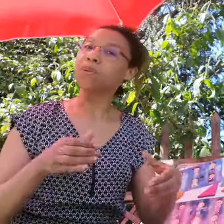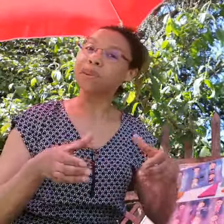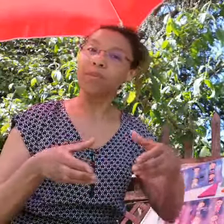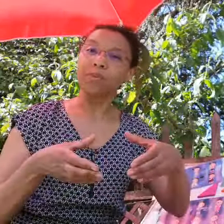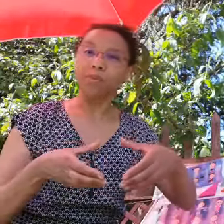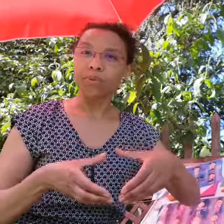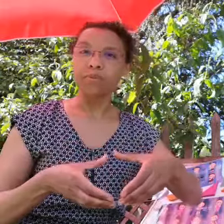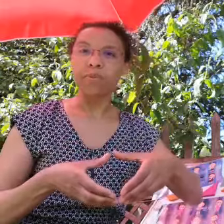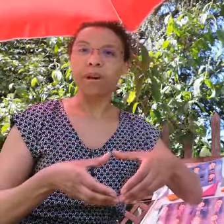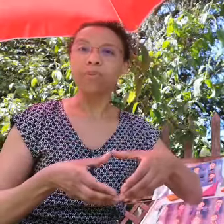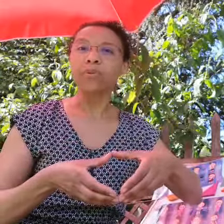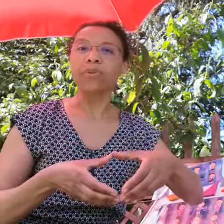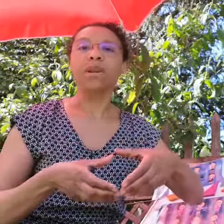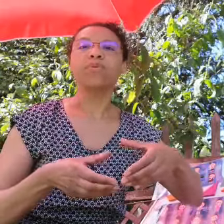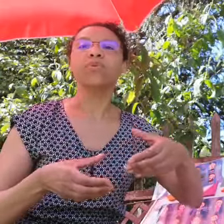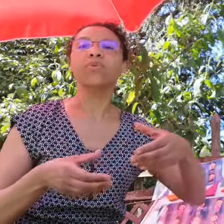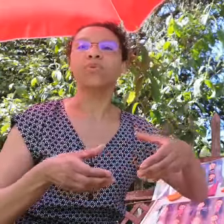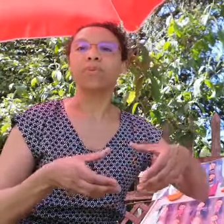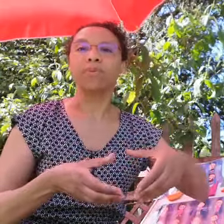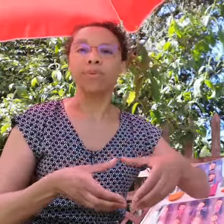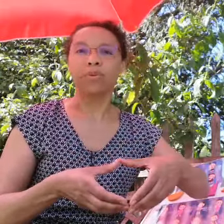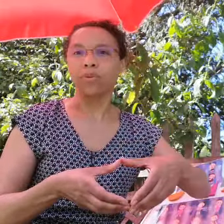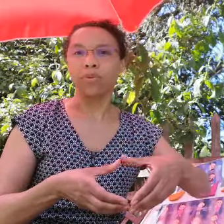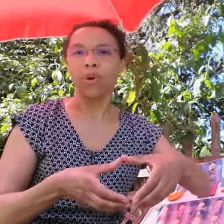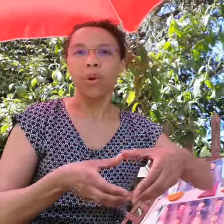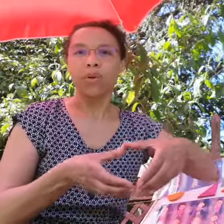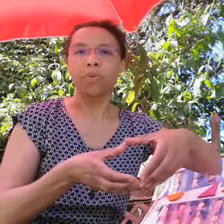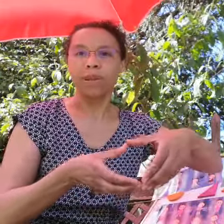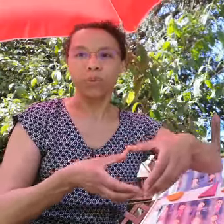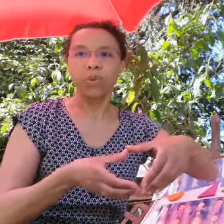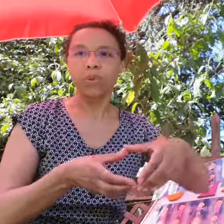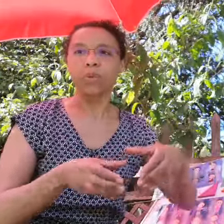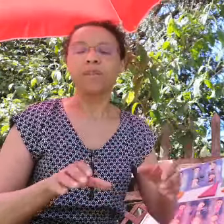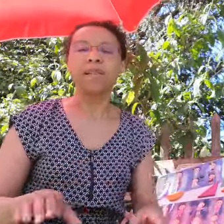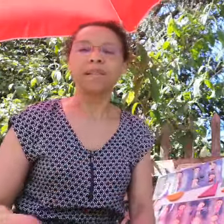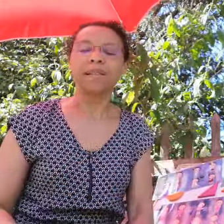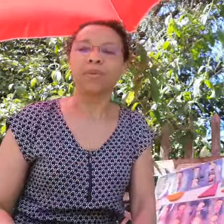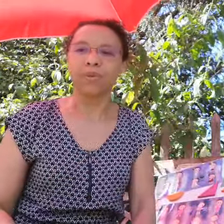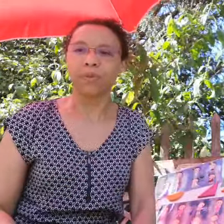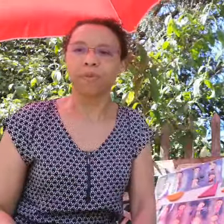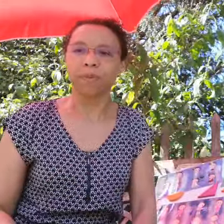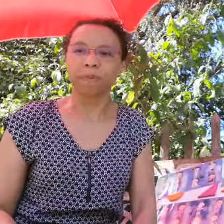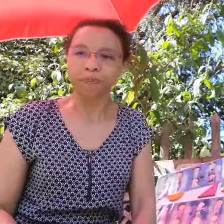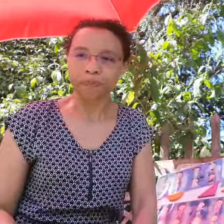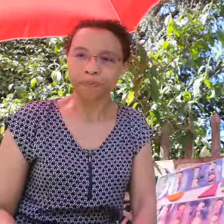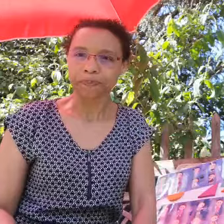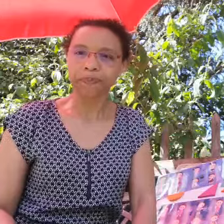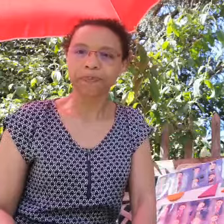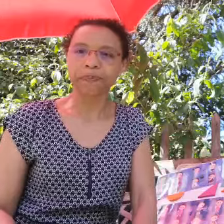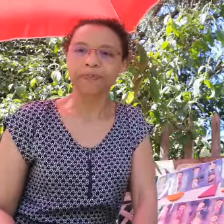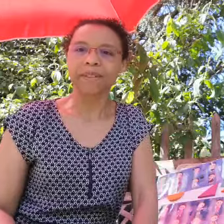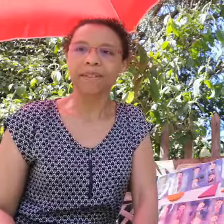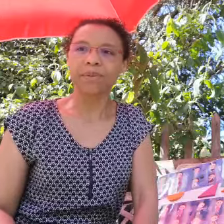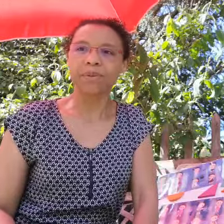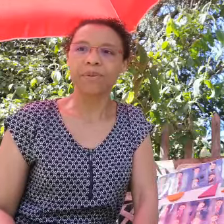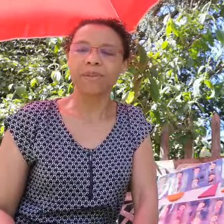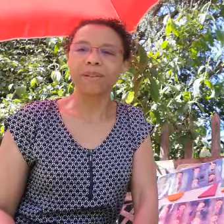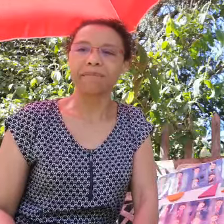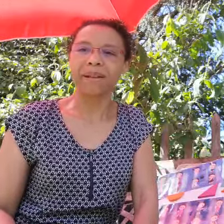aussi le pot pour un pot de yaourt ou un pot de peinture on peut utiliser ce pot cette ceci pardon